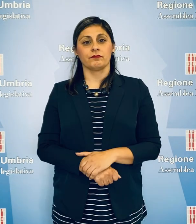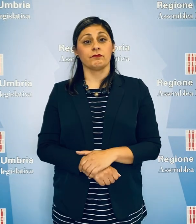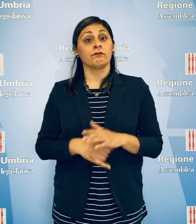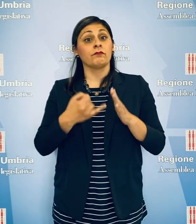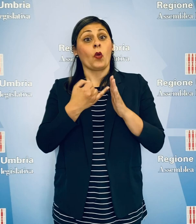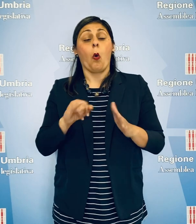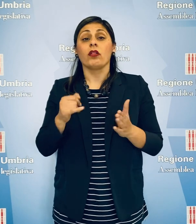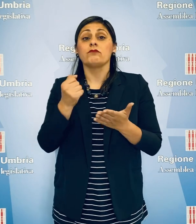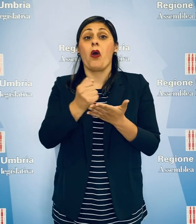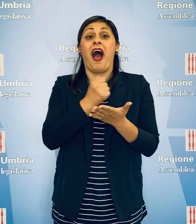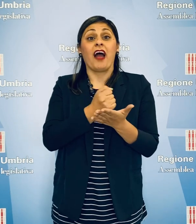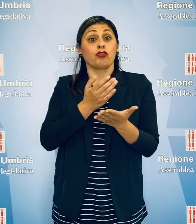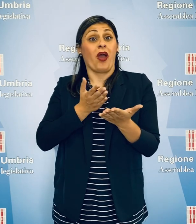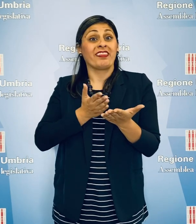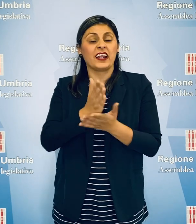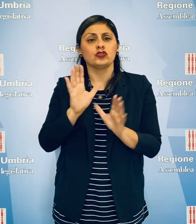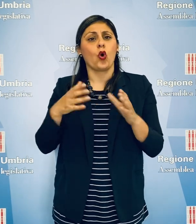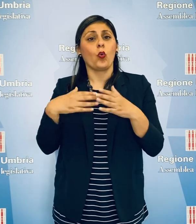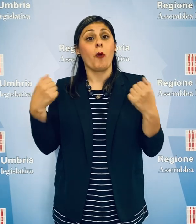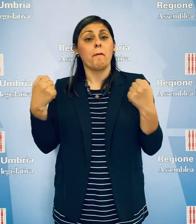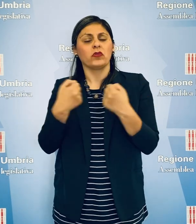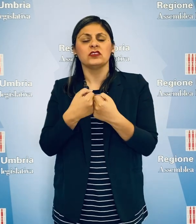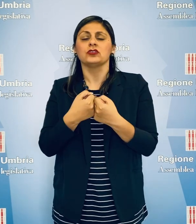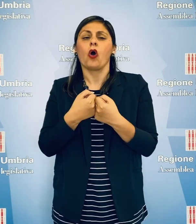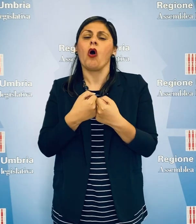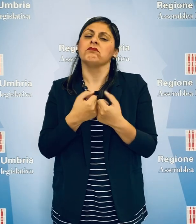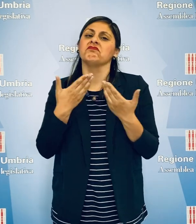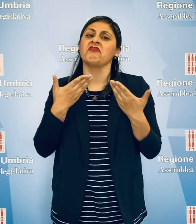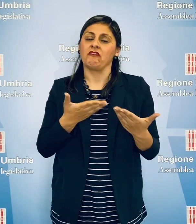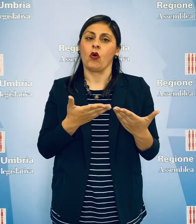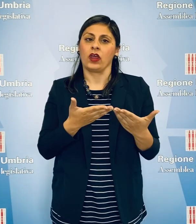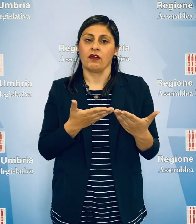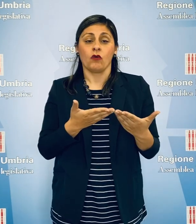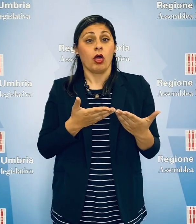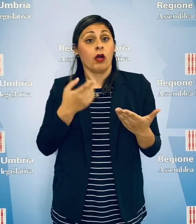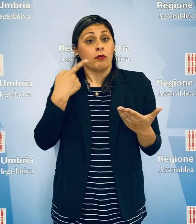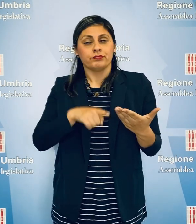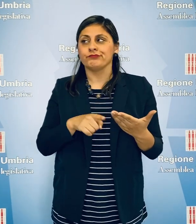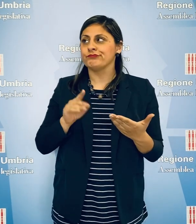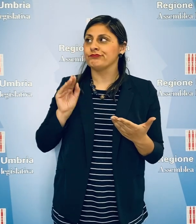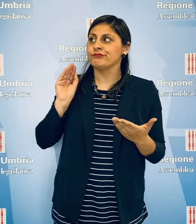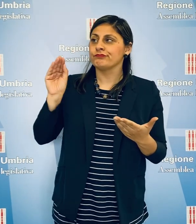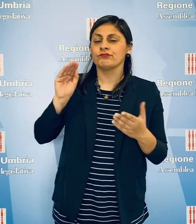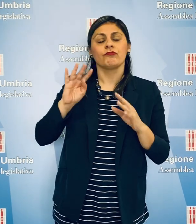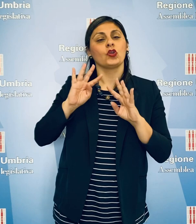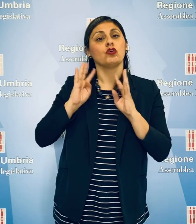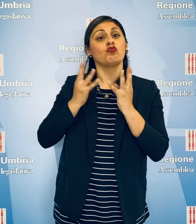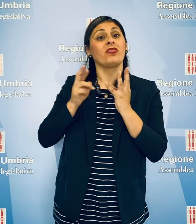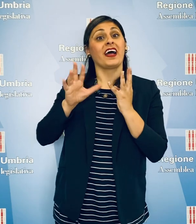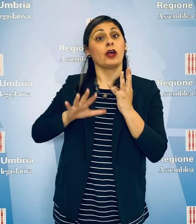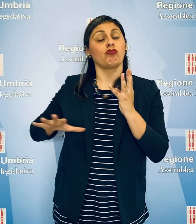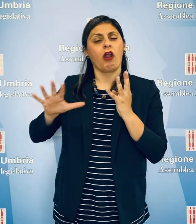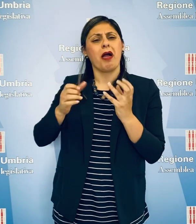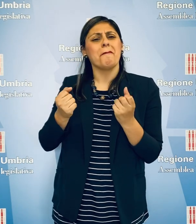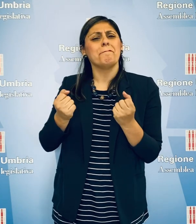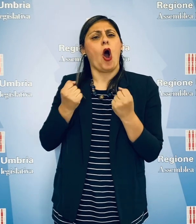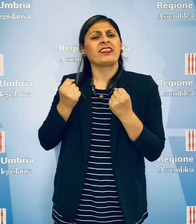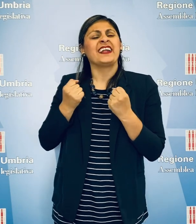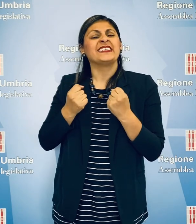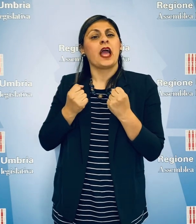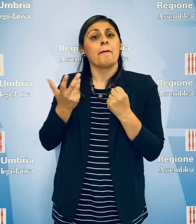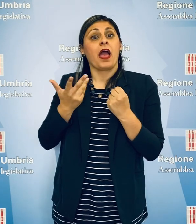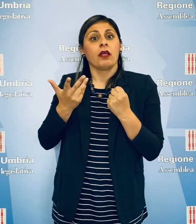Voto favorevole, infine, per l'atto di indirizzo dei gruppi di opposizione, che auspicava, da parte della Giunta regionale,